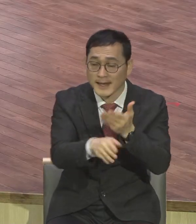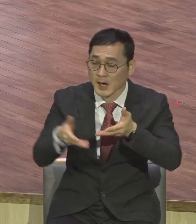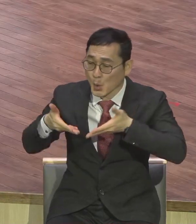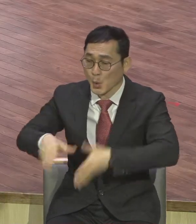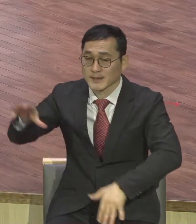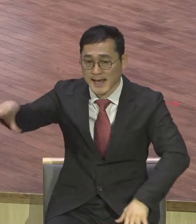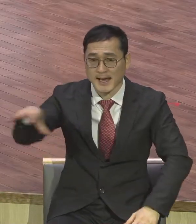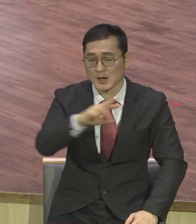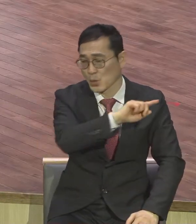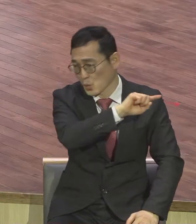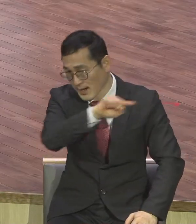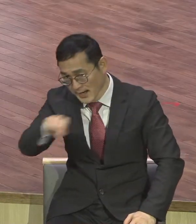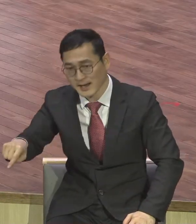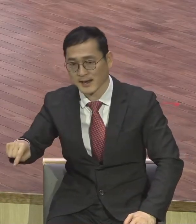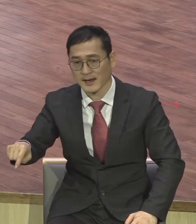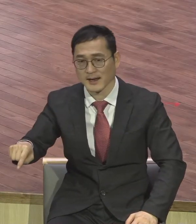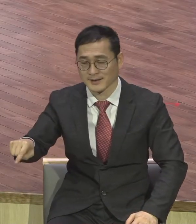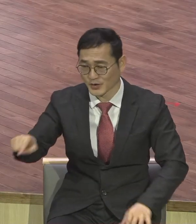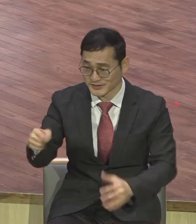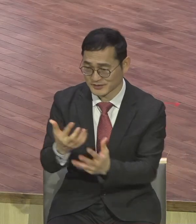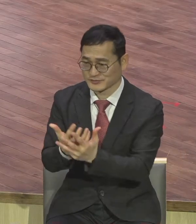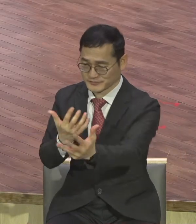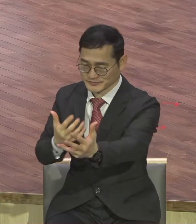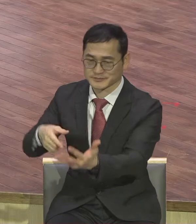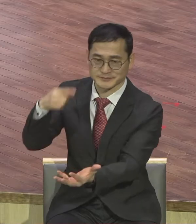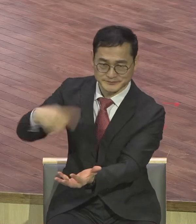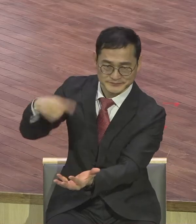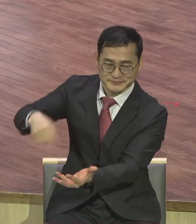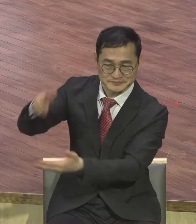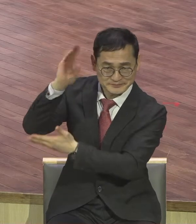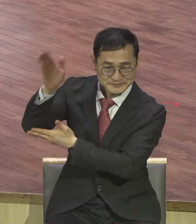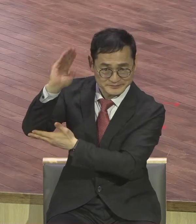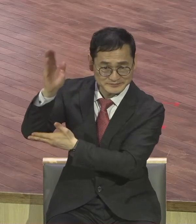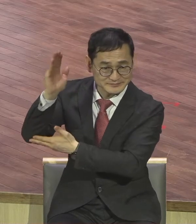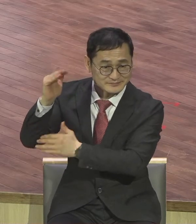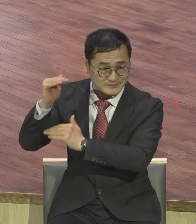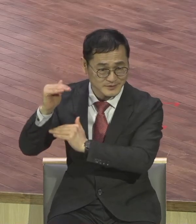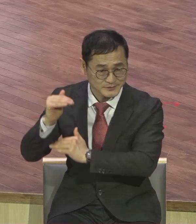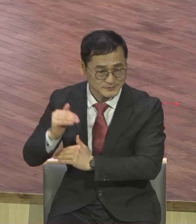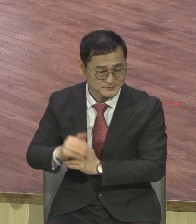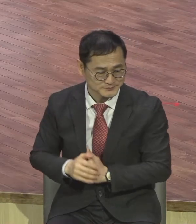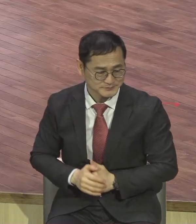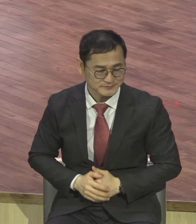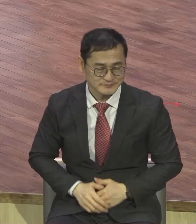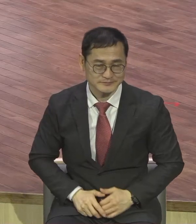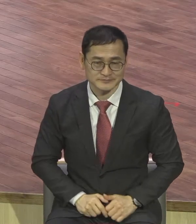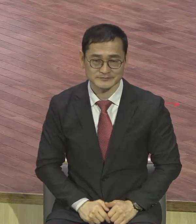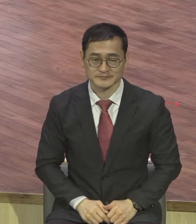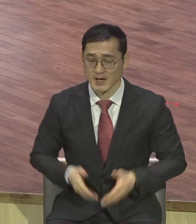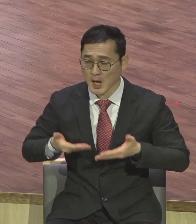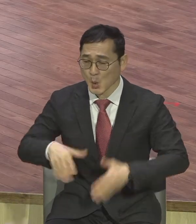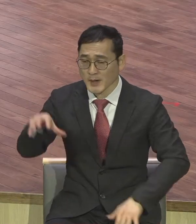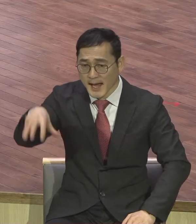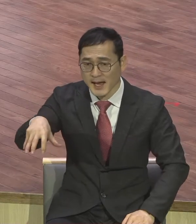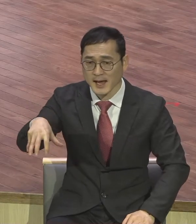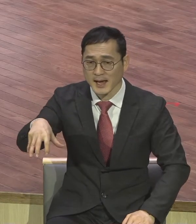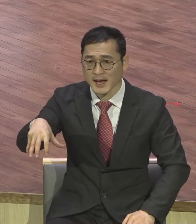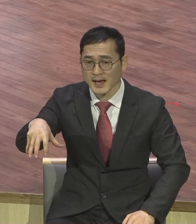그곳 회당에서 말씀을 가르치신 내용이 나와요 그런데 자신의 고향 사람들도 뭐요 천국 보험